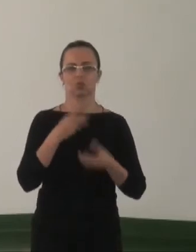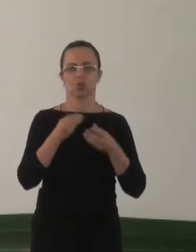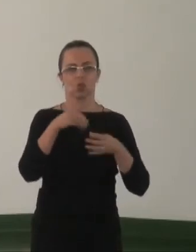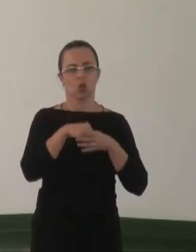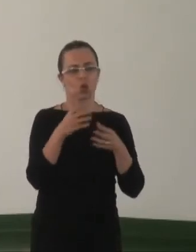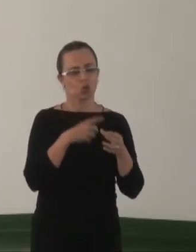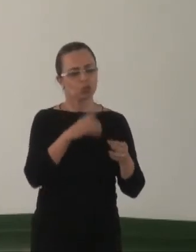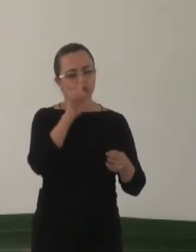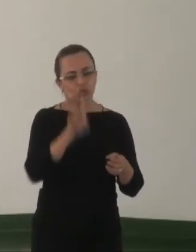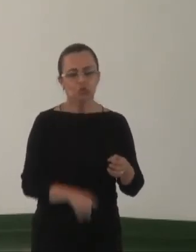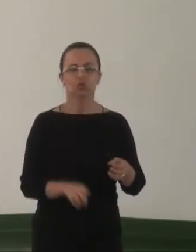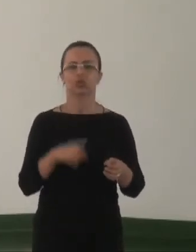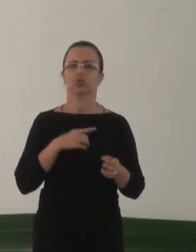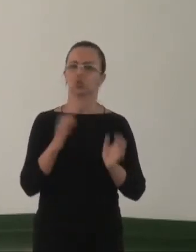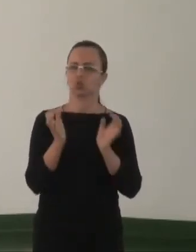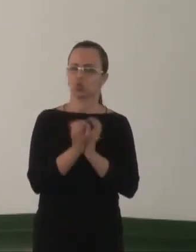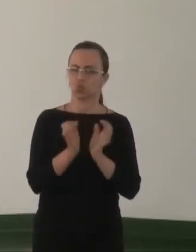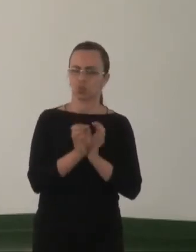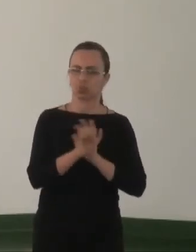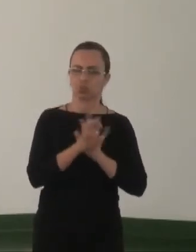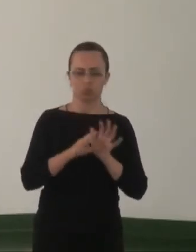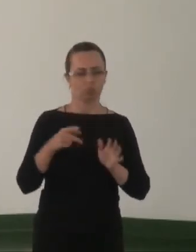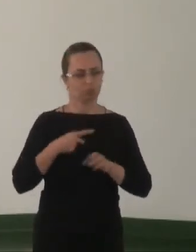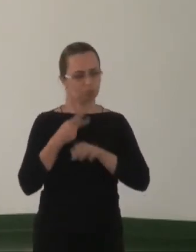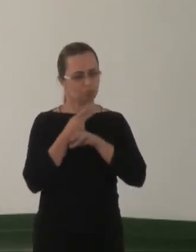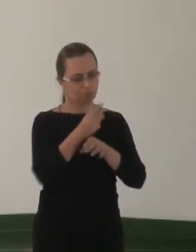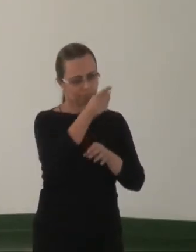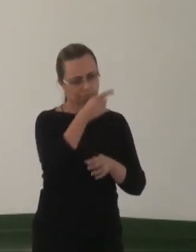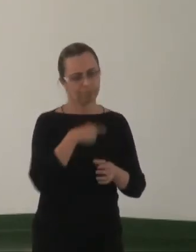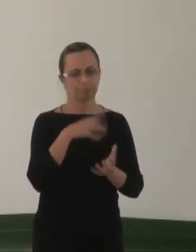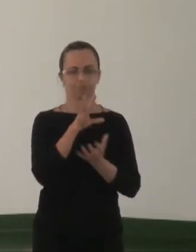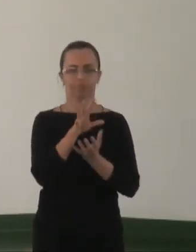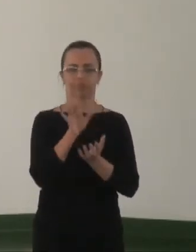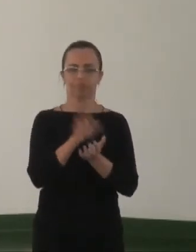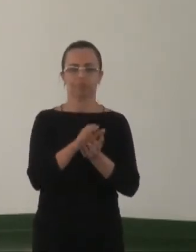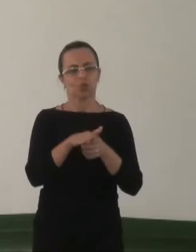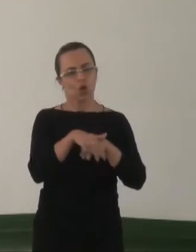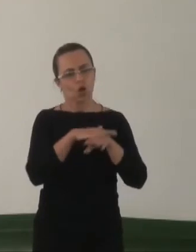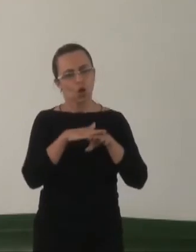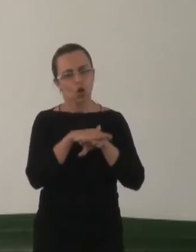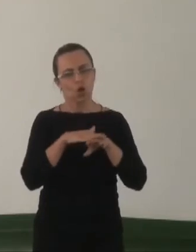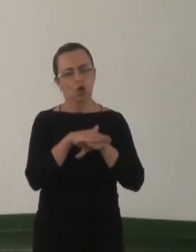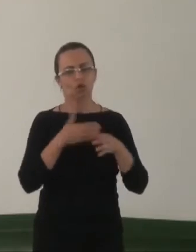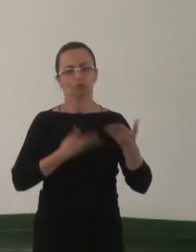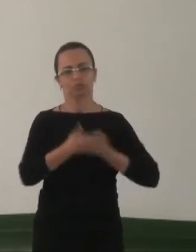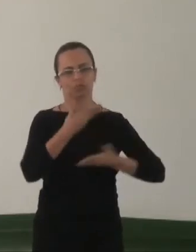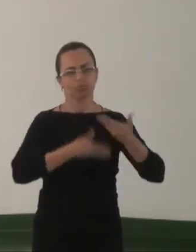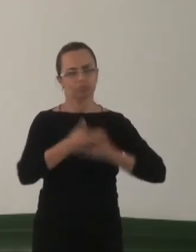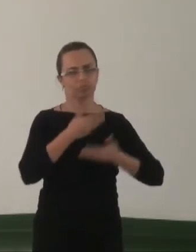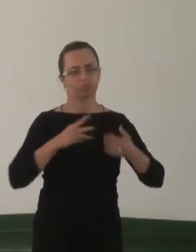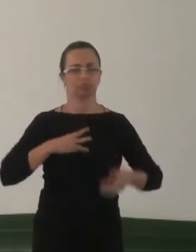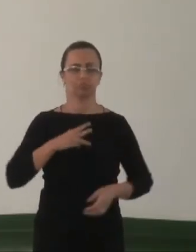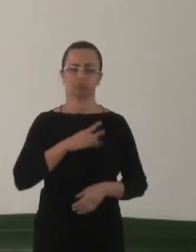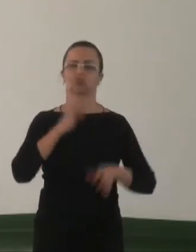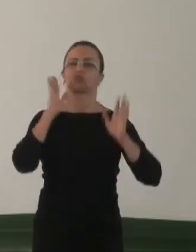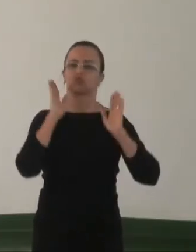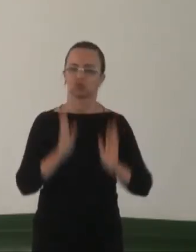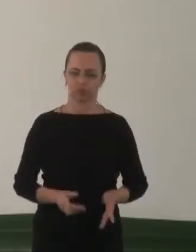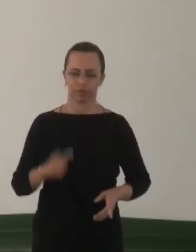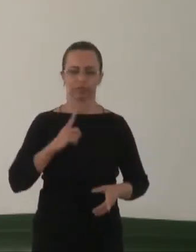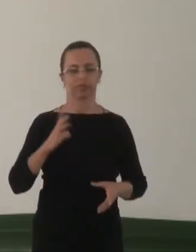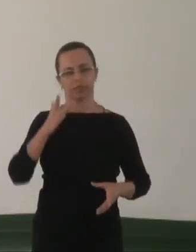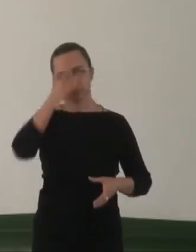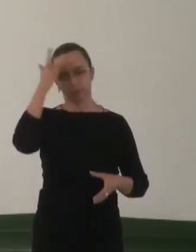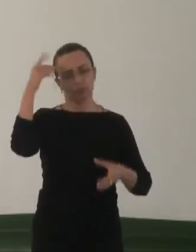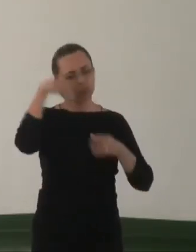onde a gente pode se reportar no estado do Pernambuco para conversar com o Ministério Público, porque já existem pessoas lá